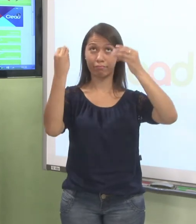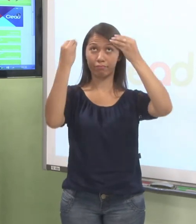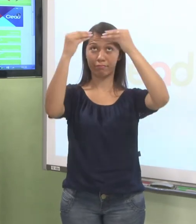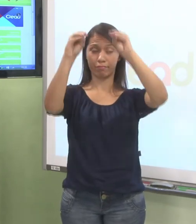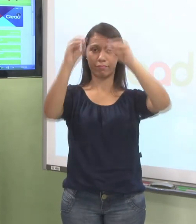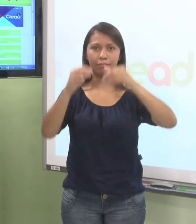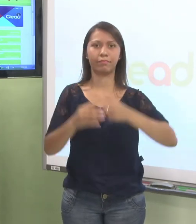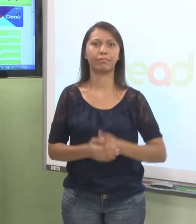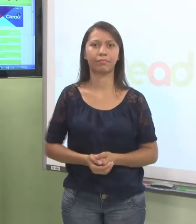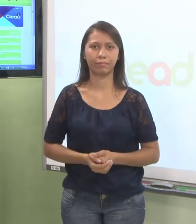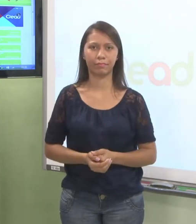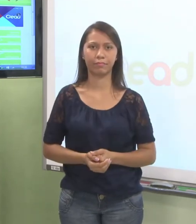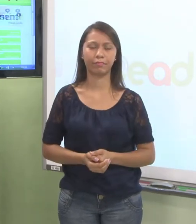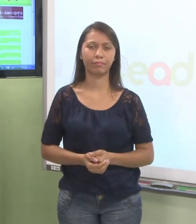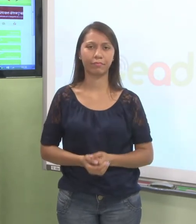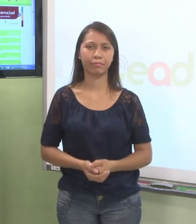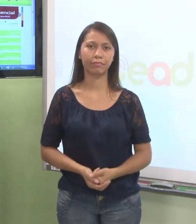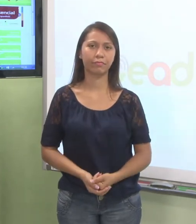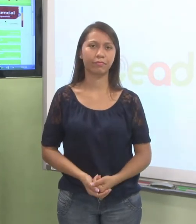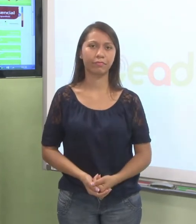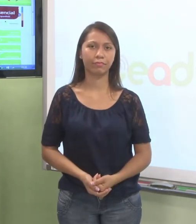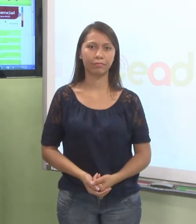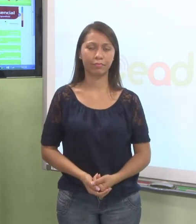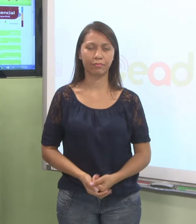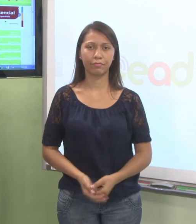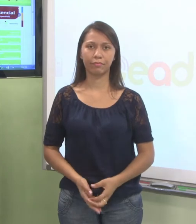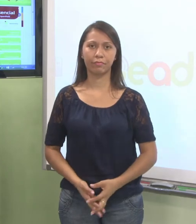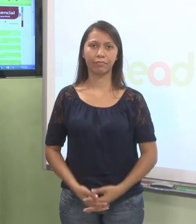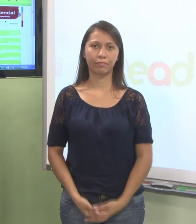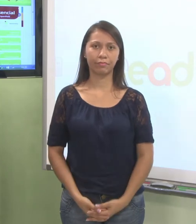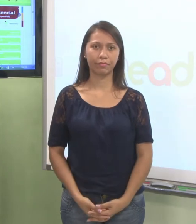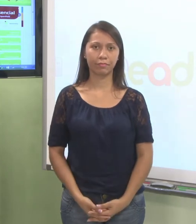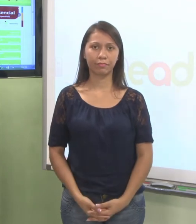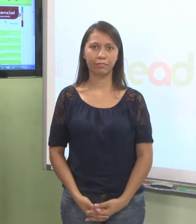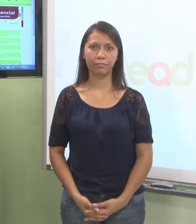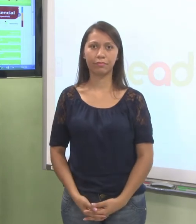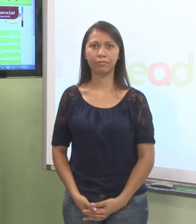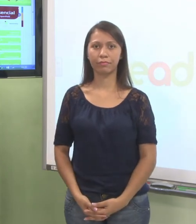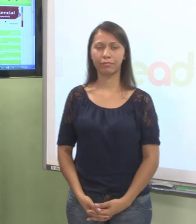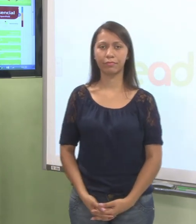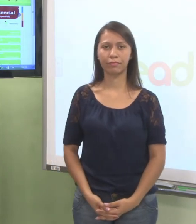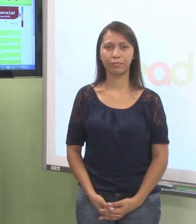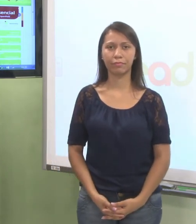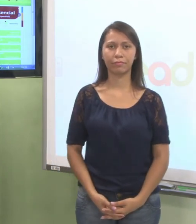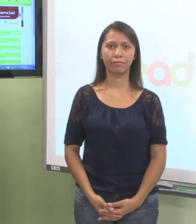virtual.ifnmg.edu.br